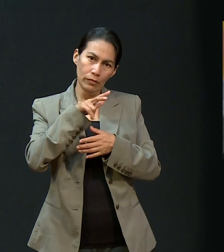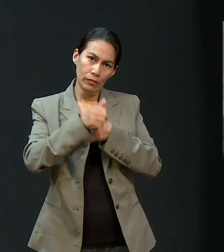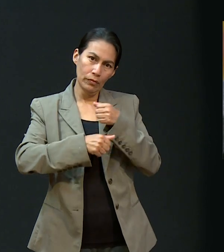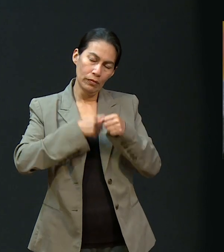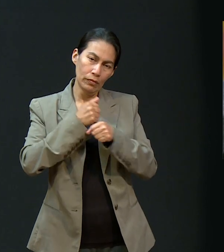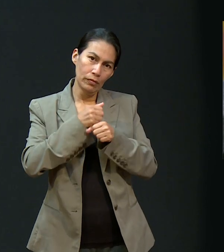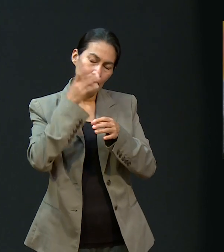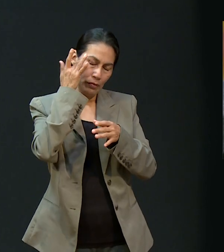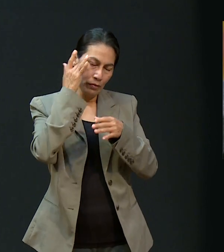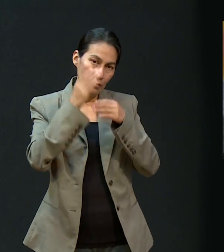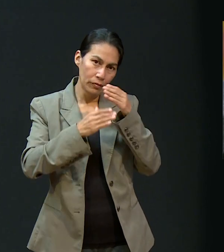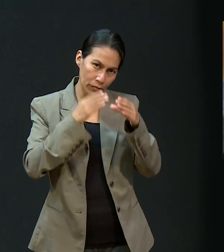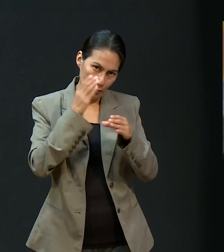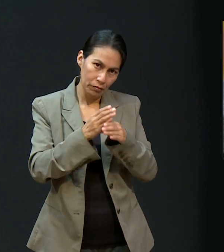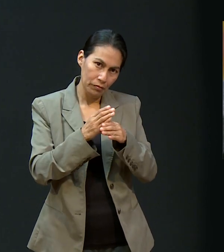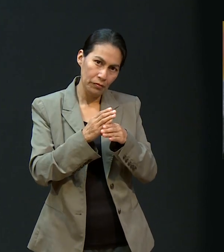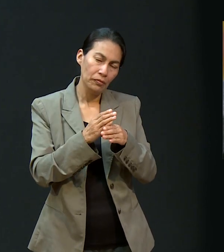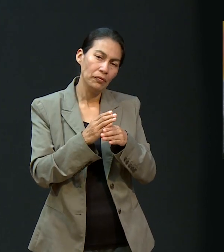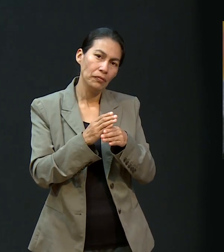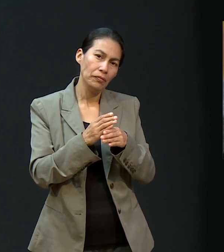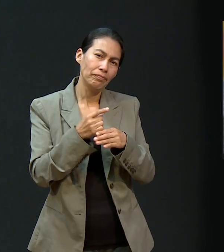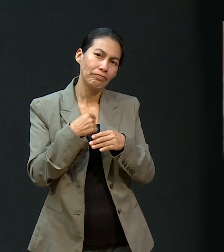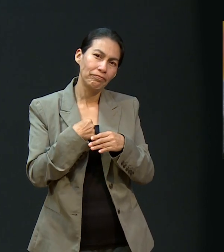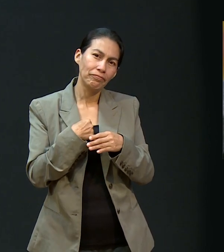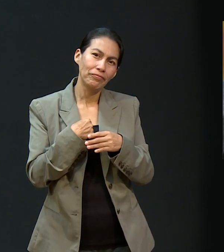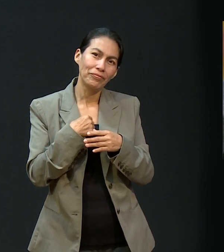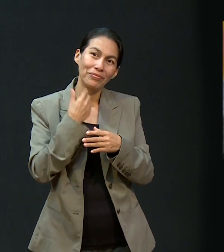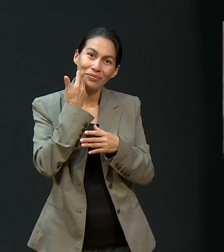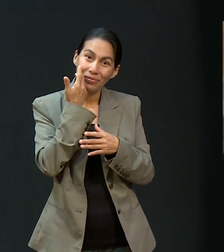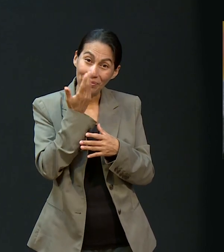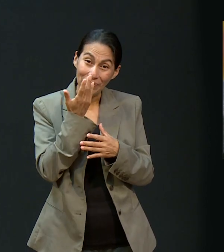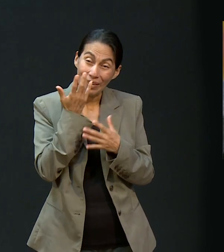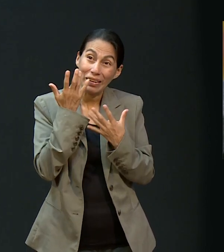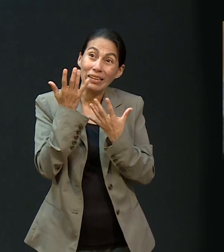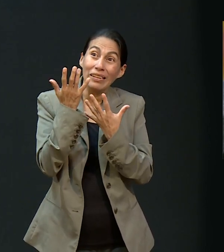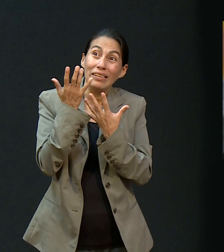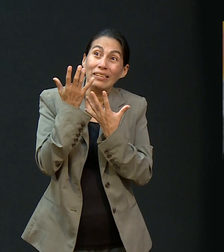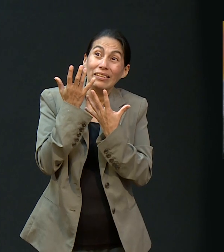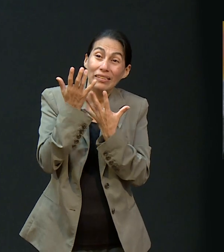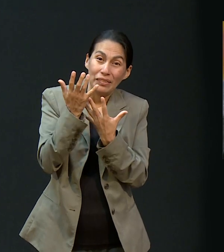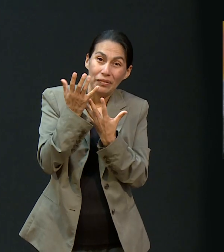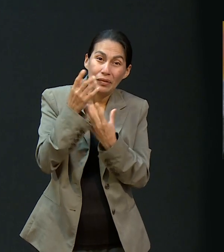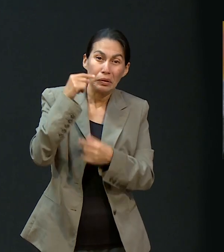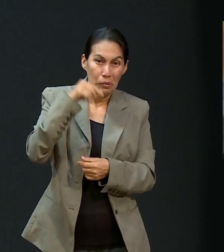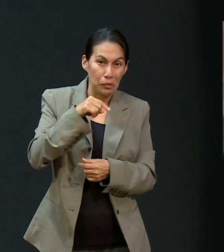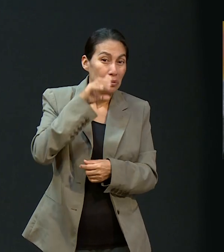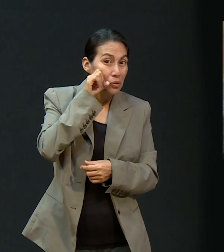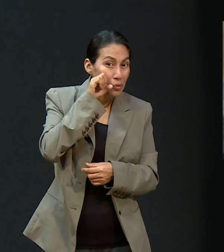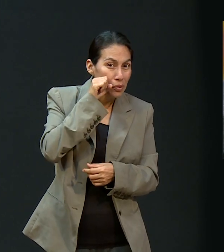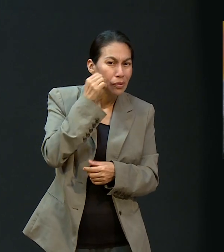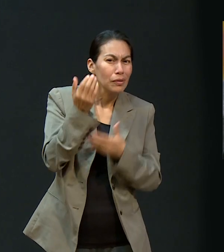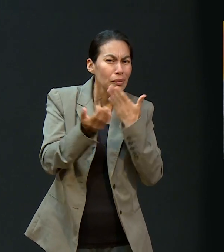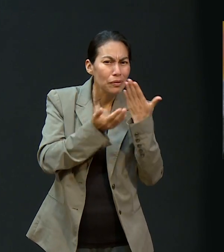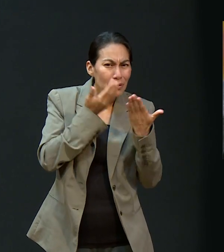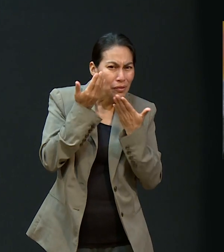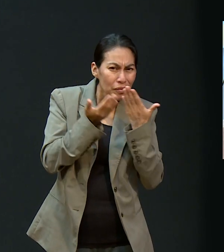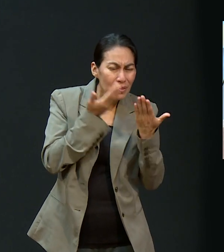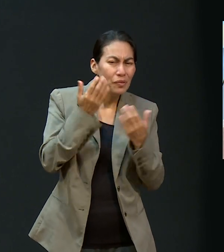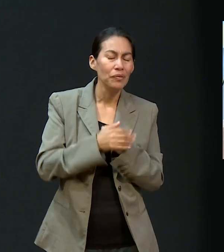iba a cumplir 18 años, yo tenía el deseo de poder estudiar en Montemorelos. ¿Ah, sí?